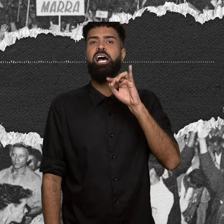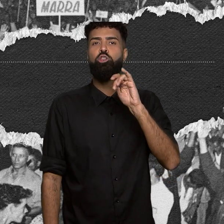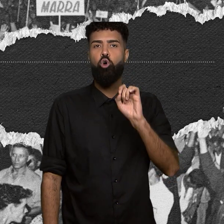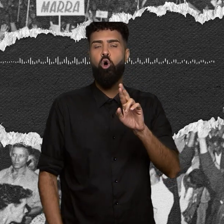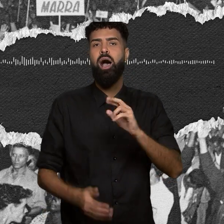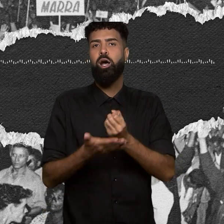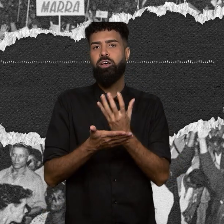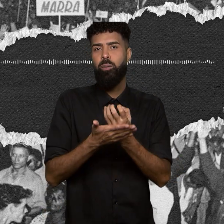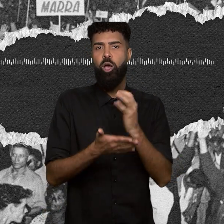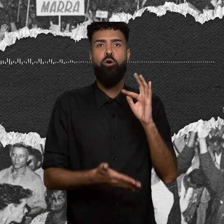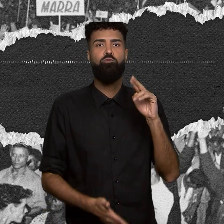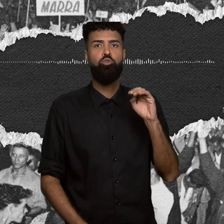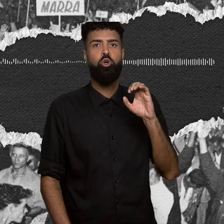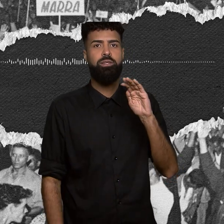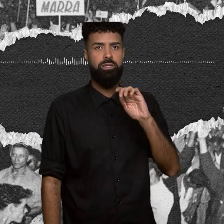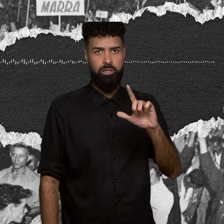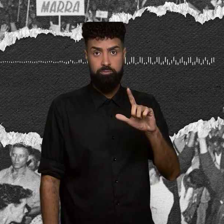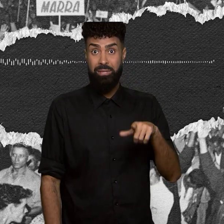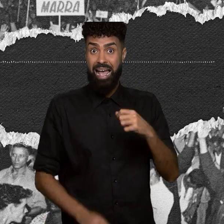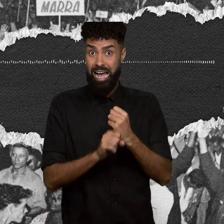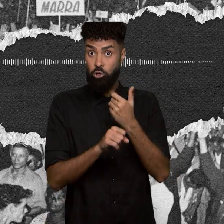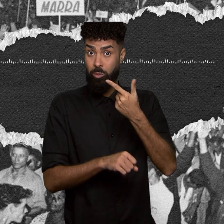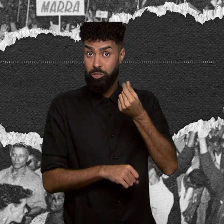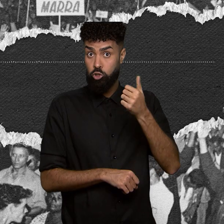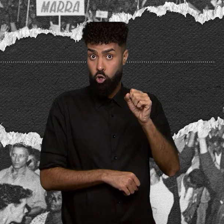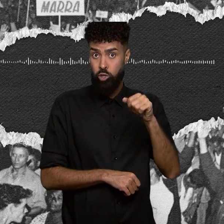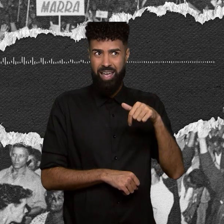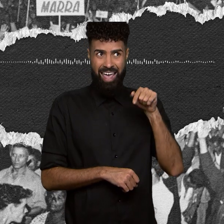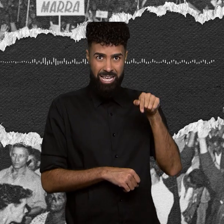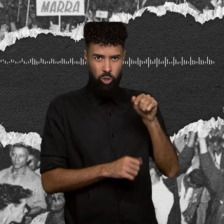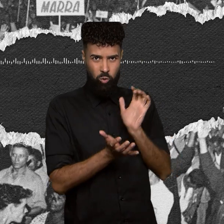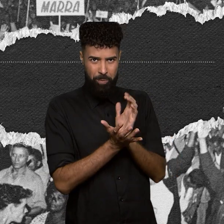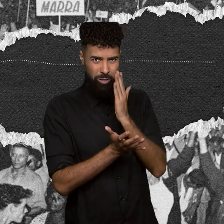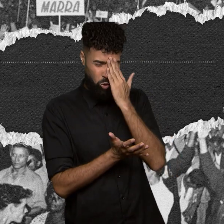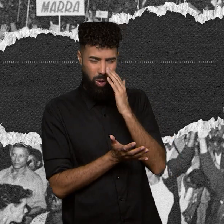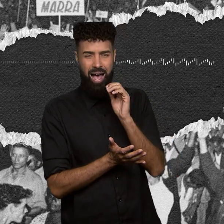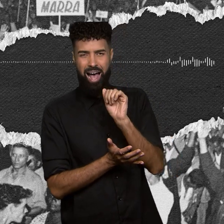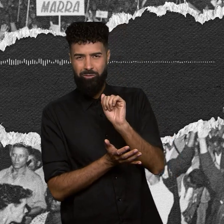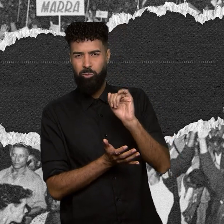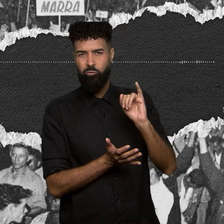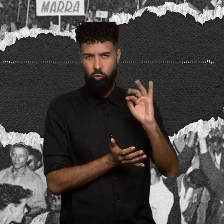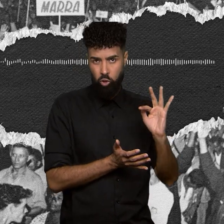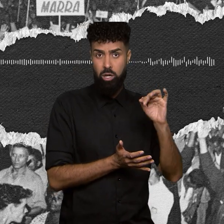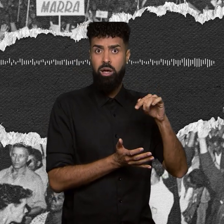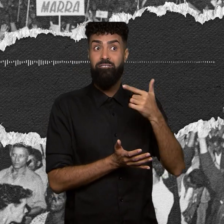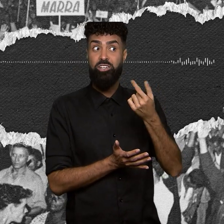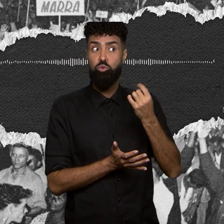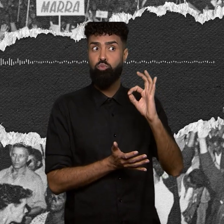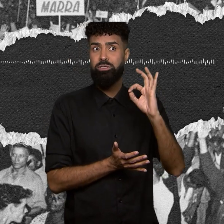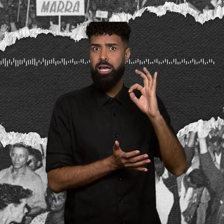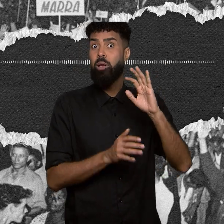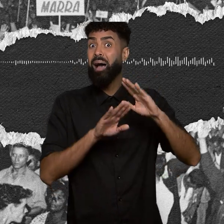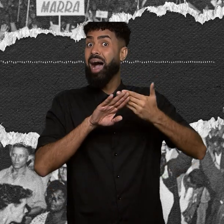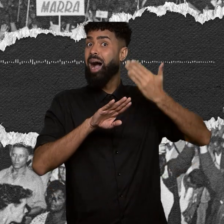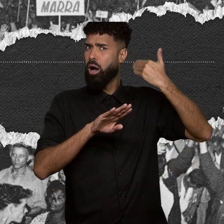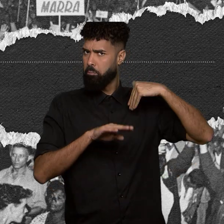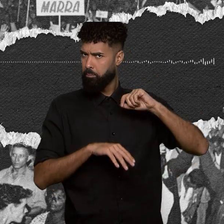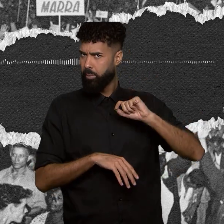Funcional. Em 2018, era cerca de 20%, mas já foi bem maior. Então, a pessoa até sabe ler e escrever,